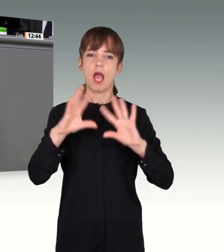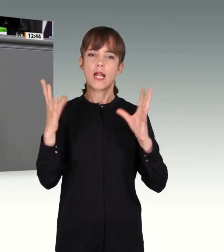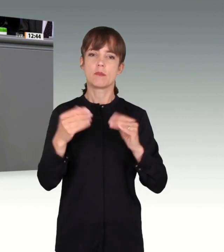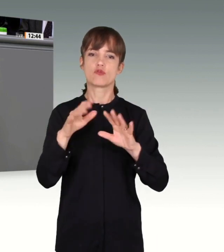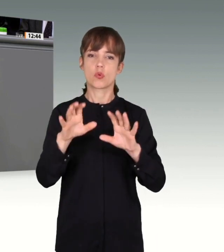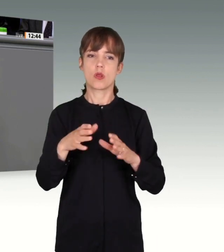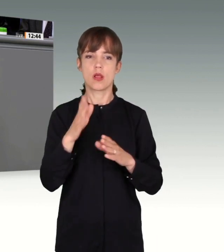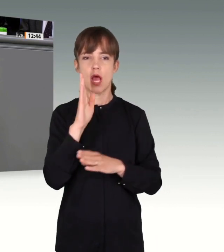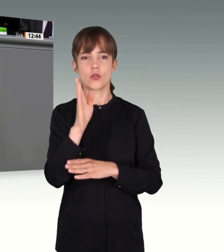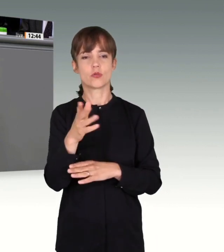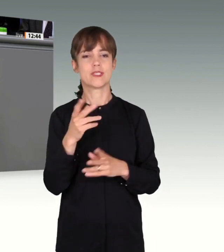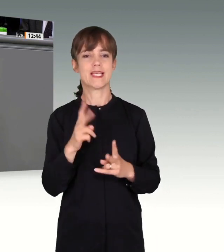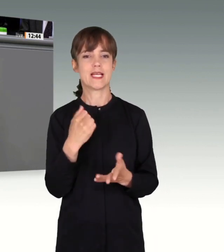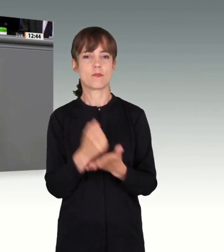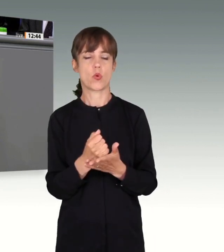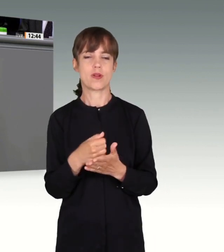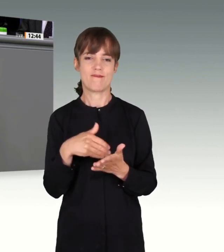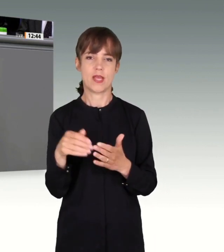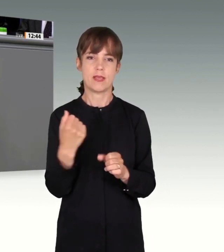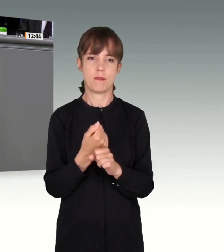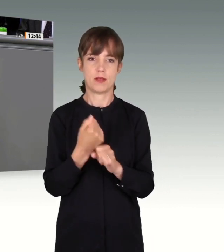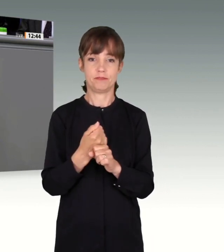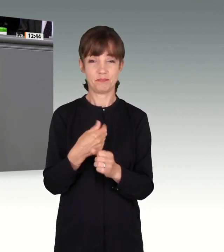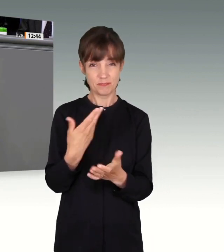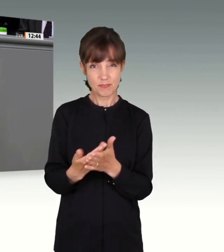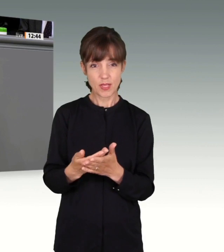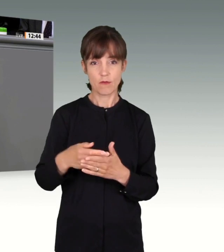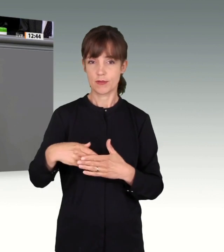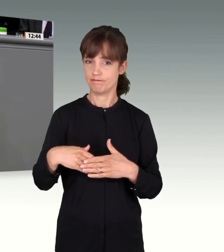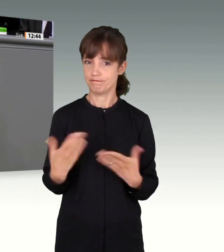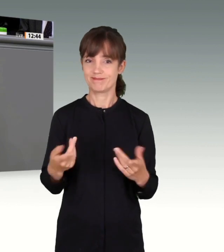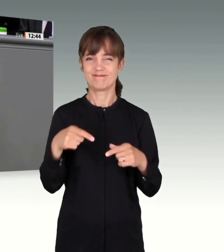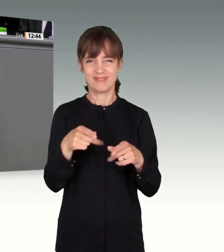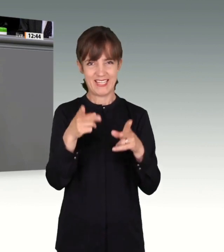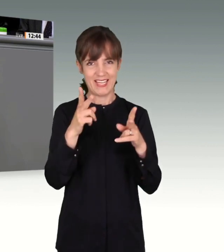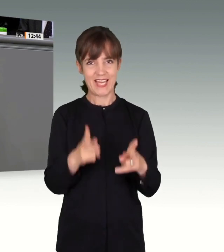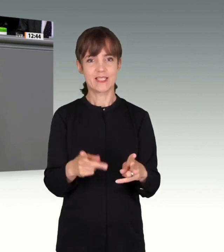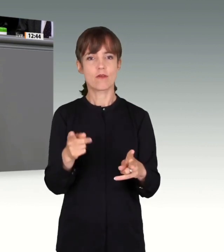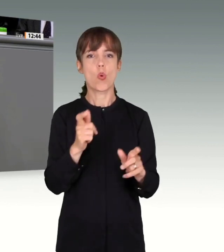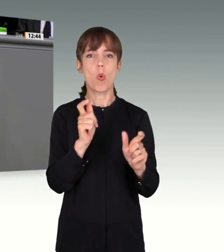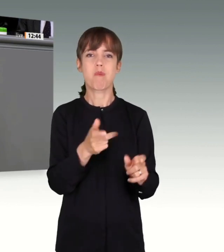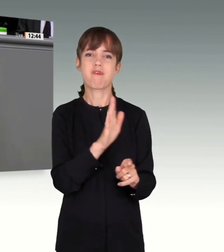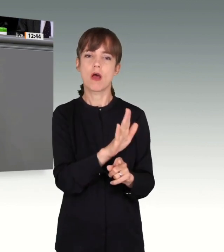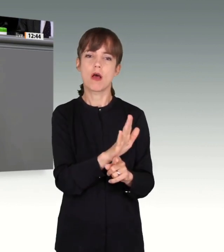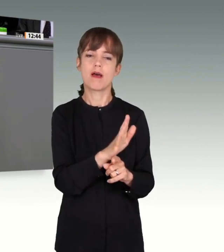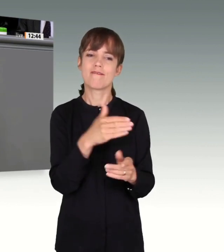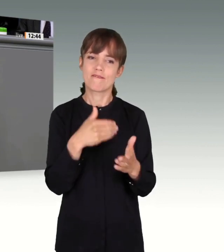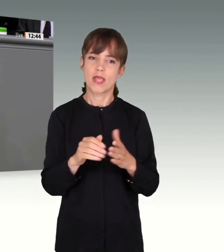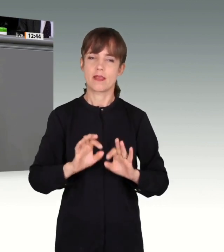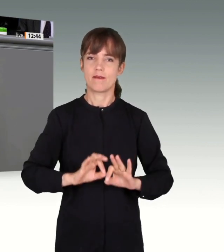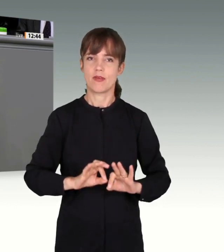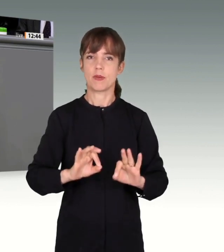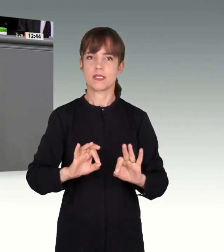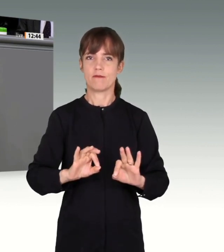Ausrichtung der Sicherheitsbehörden fortzusetzen. Die Aufgabe wird es sein, hier auch die Rechte der Opfer weiter zu verbessern.